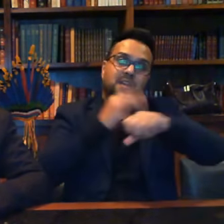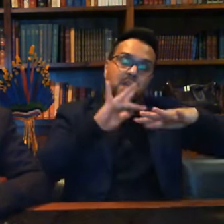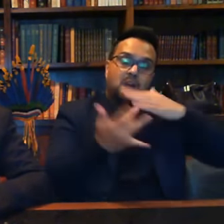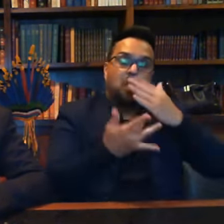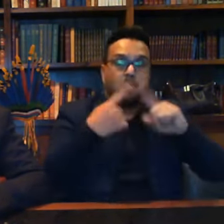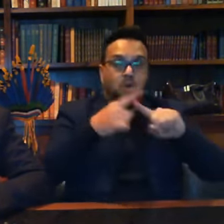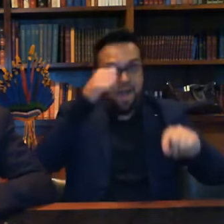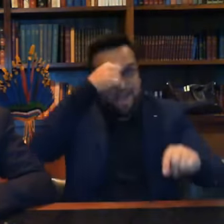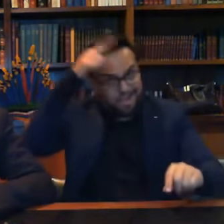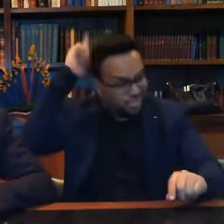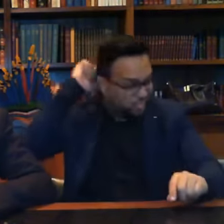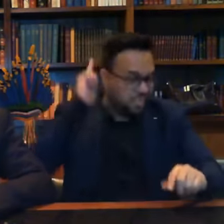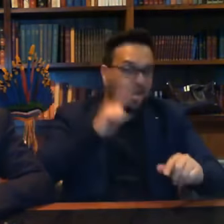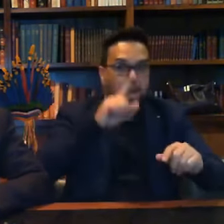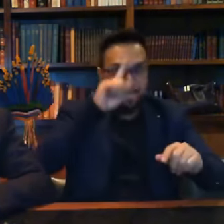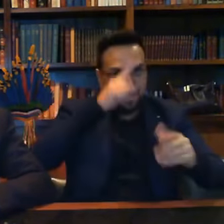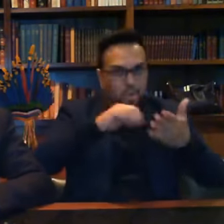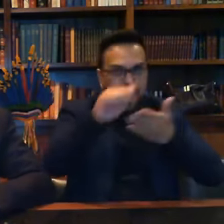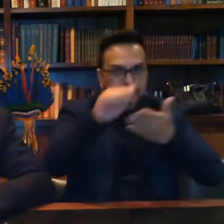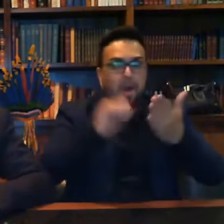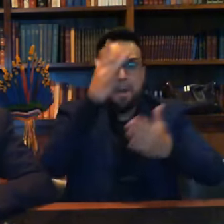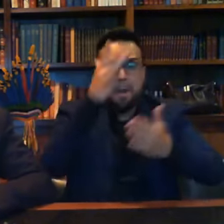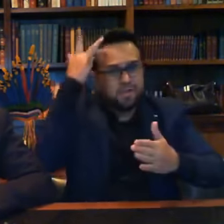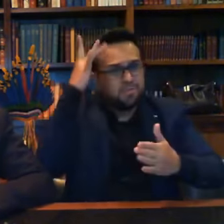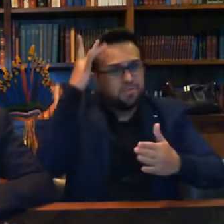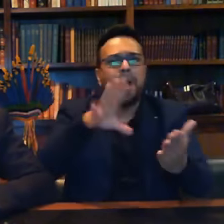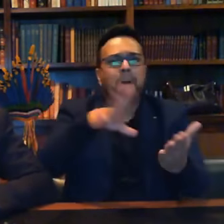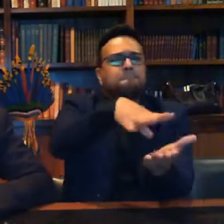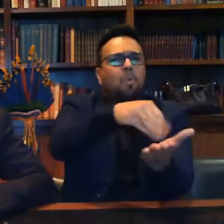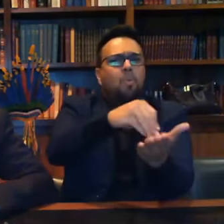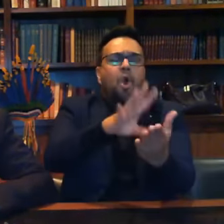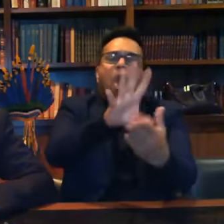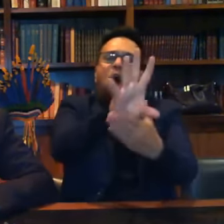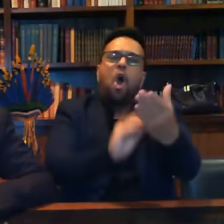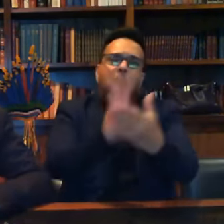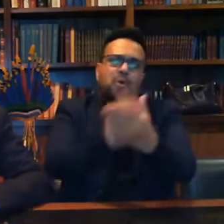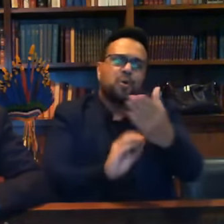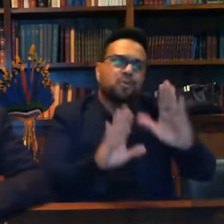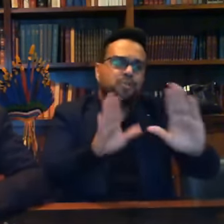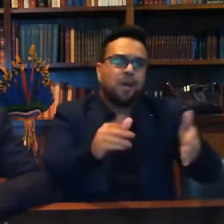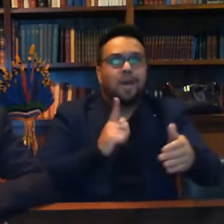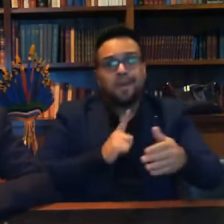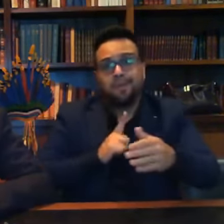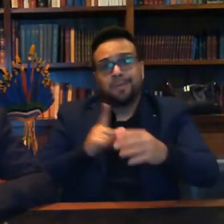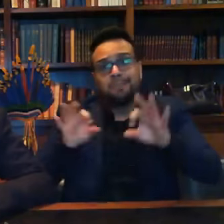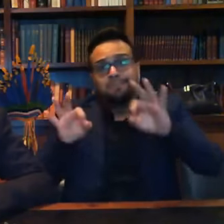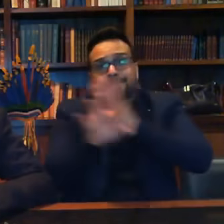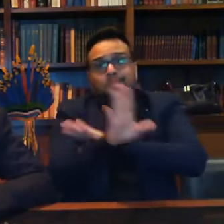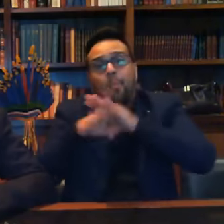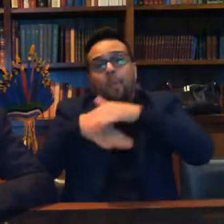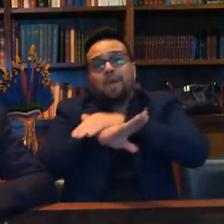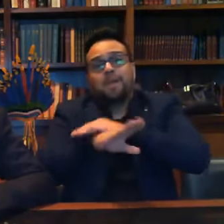agora, o pessoal já copiou. Todo mundo já copiou. eu tenho cópias aqui.